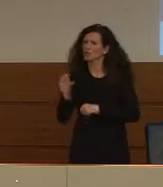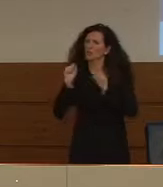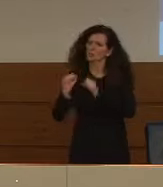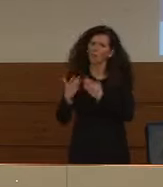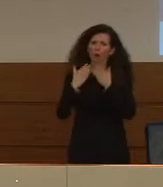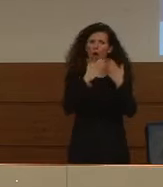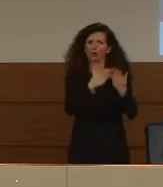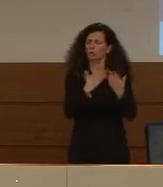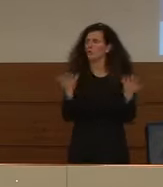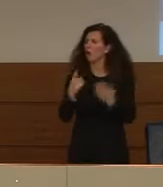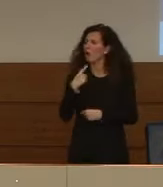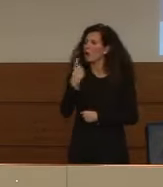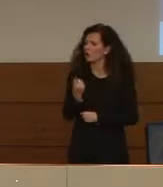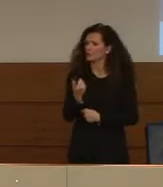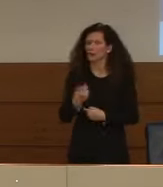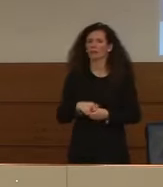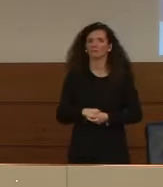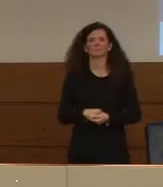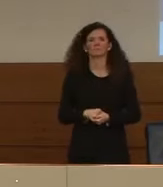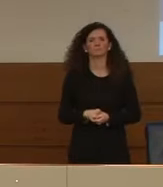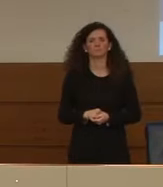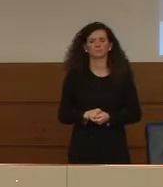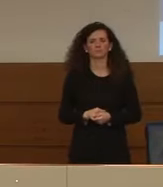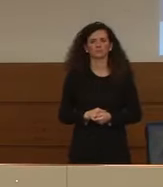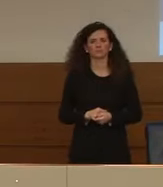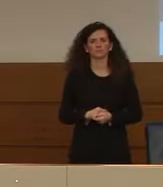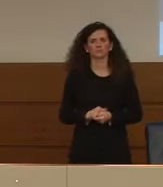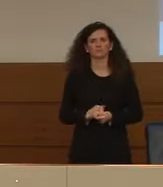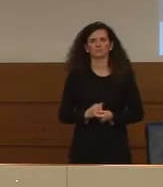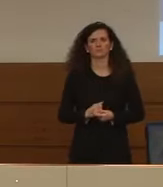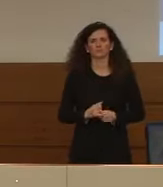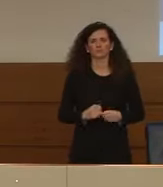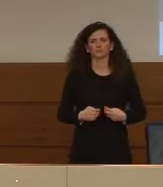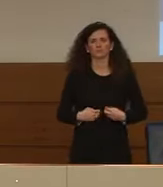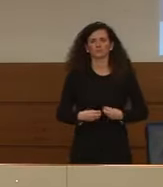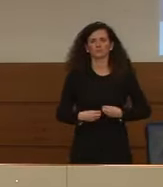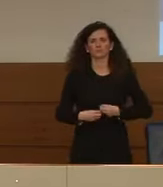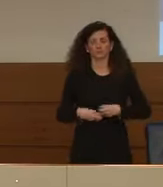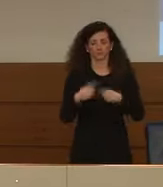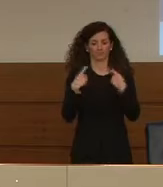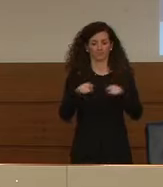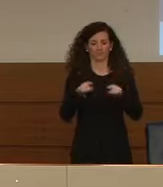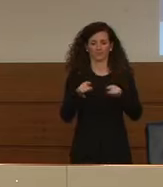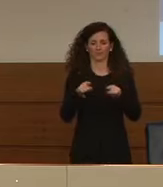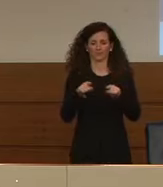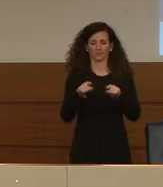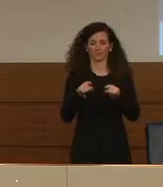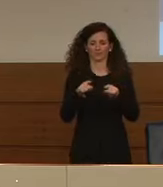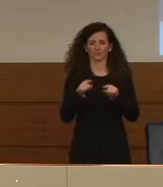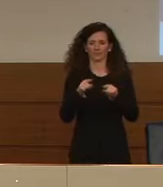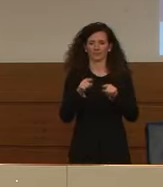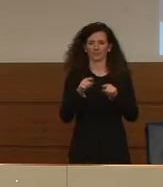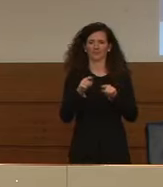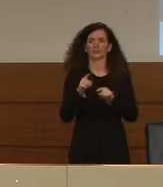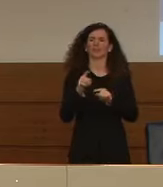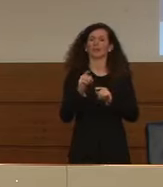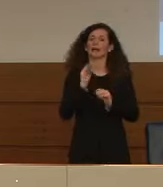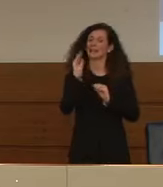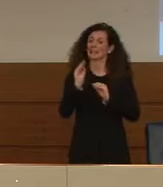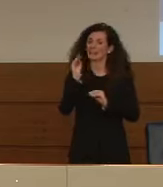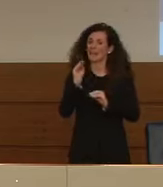situazione? Questa è una richiesta che è alla valutazione del governo.